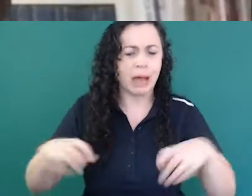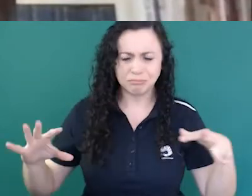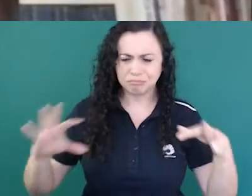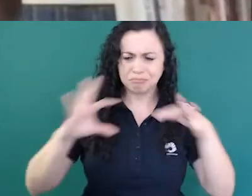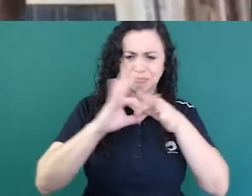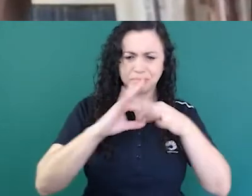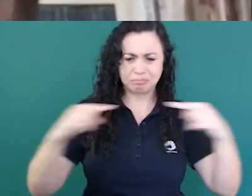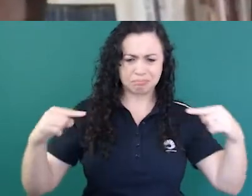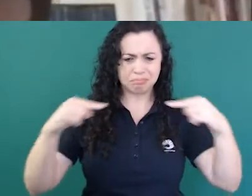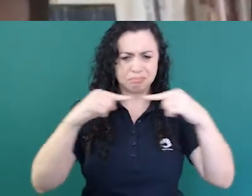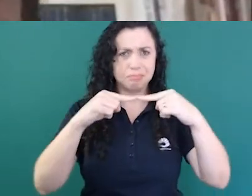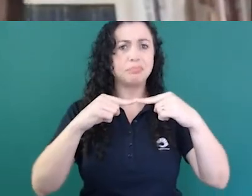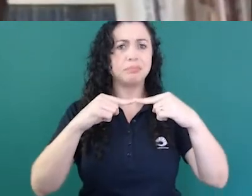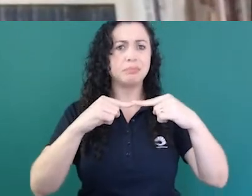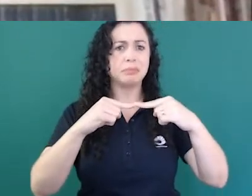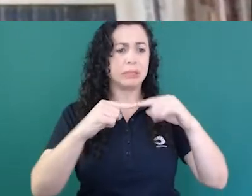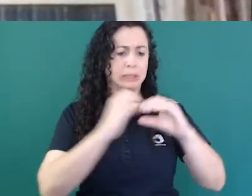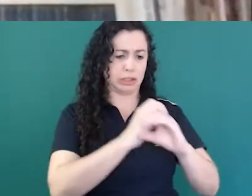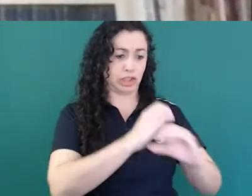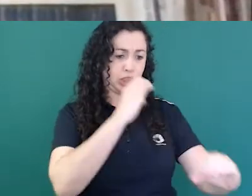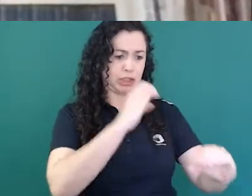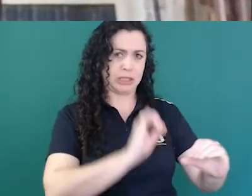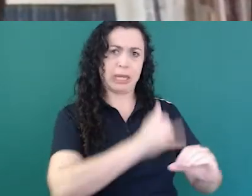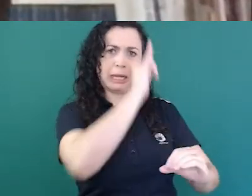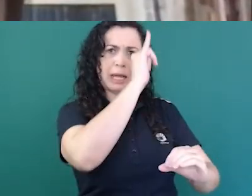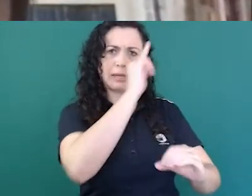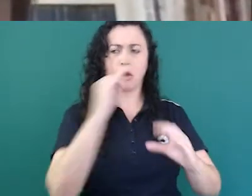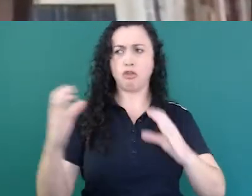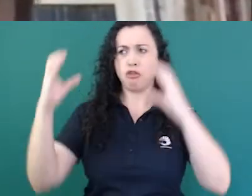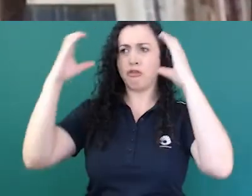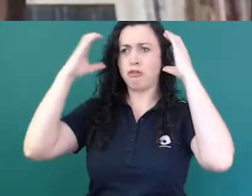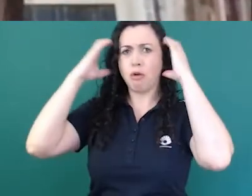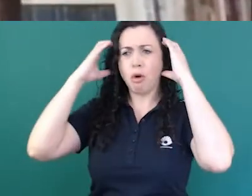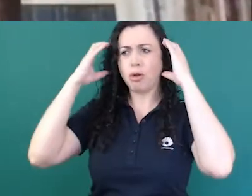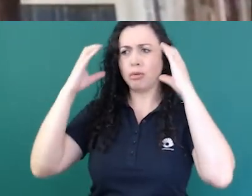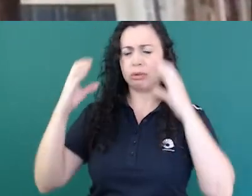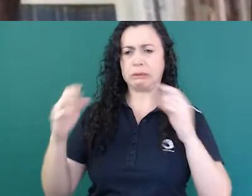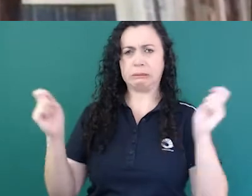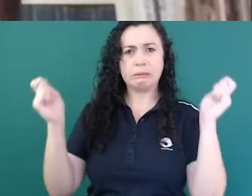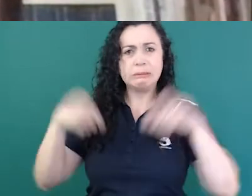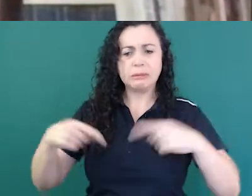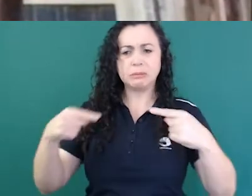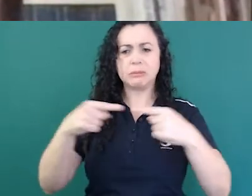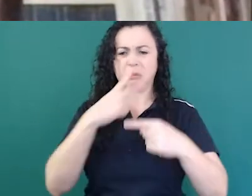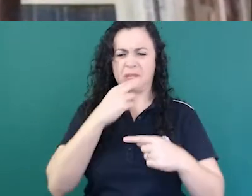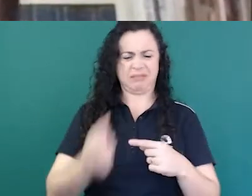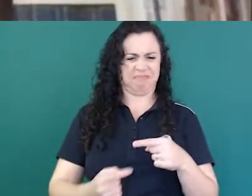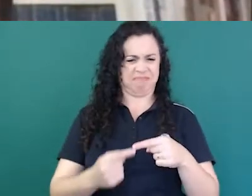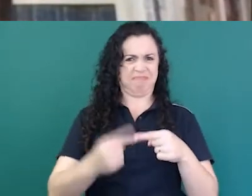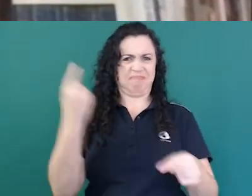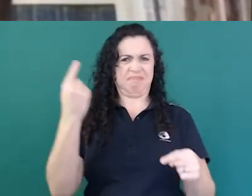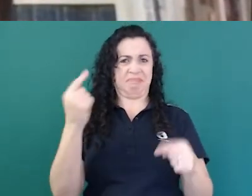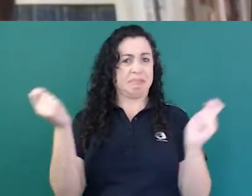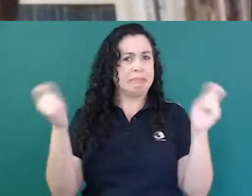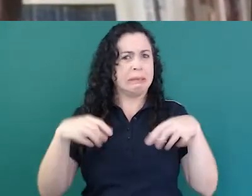encontro de duas áreas que de início a gente olha e não as imagina